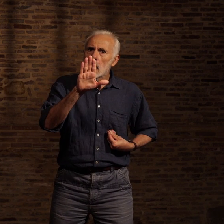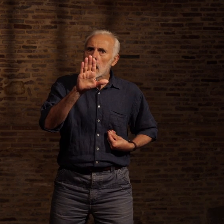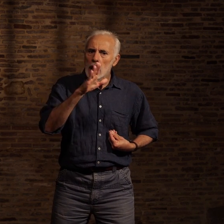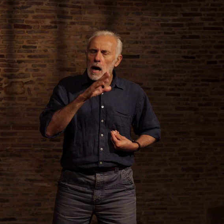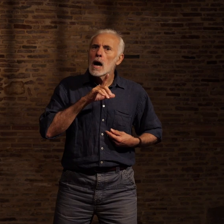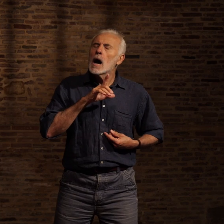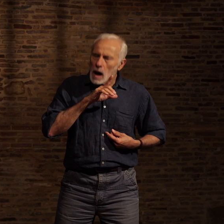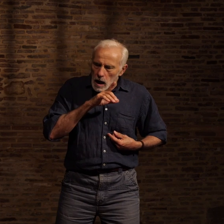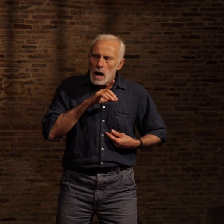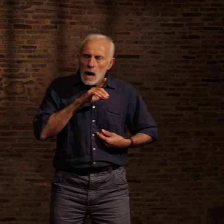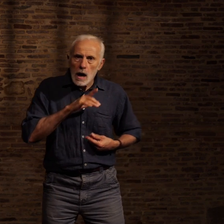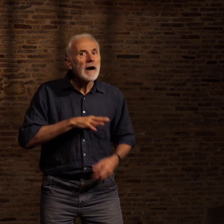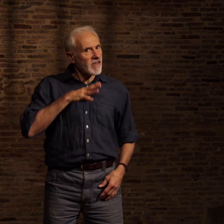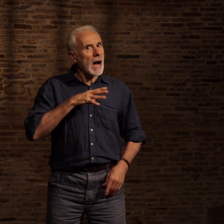intense sentiment d'estime de soi.